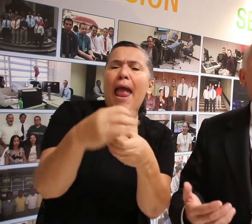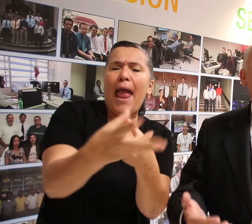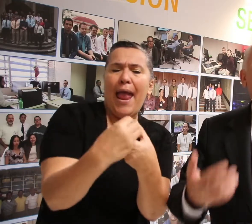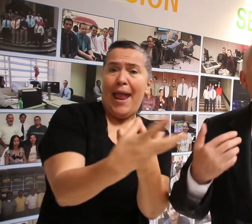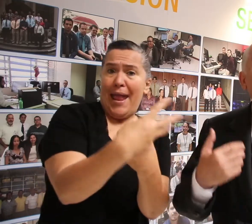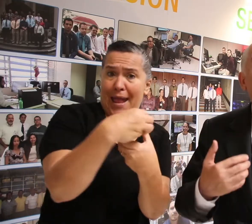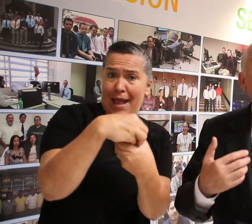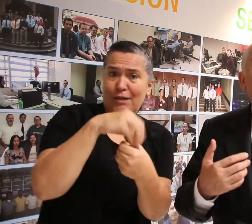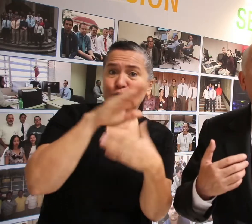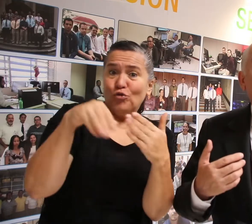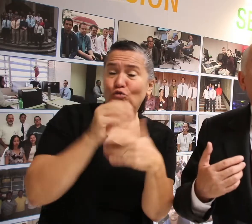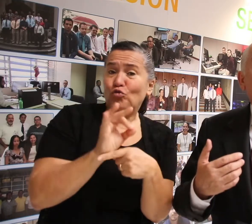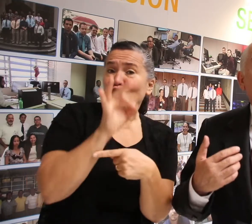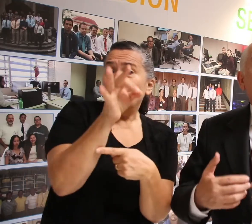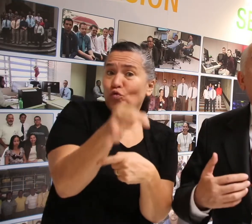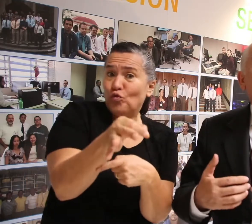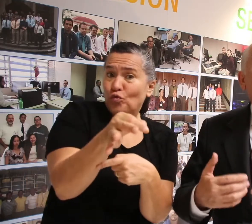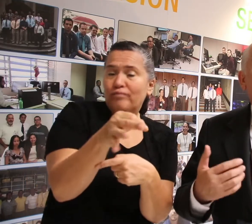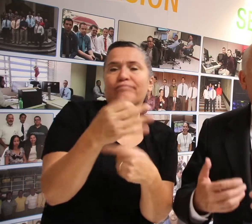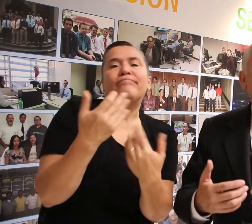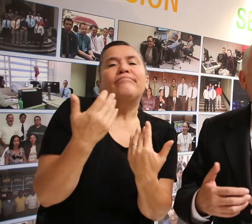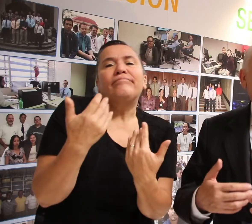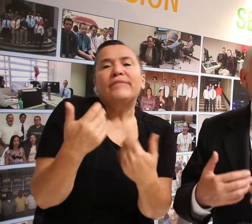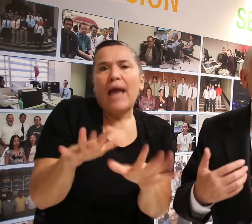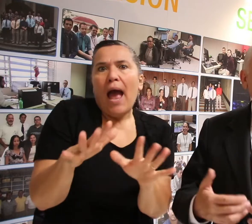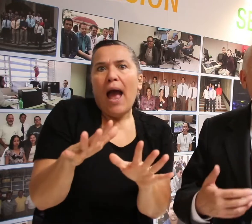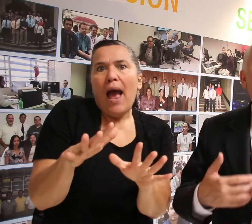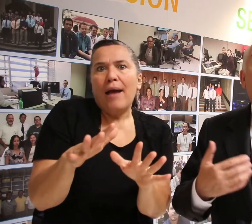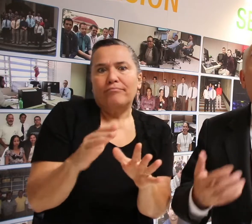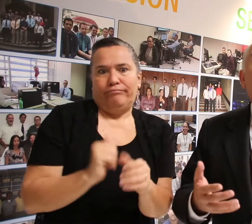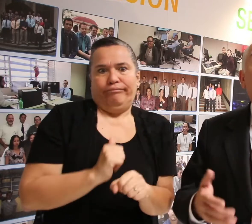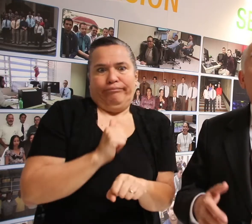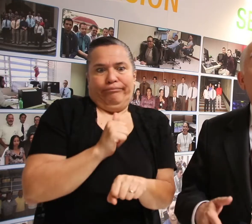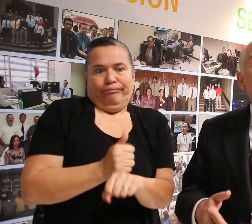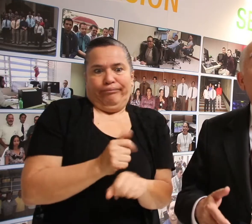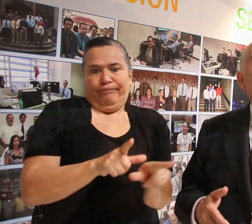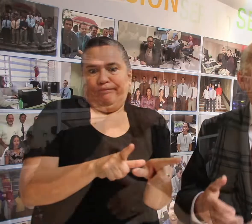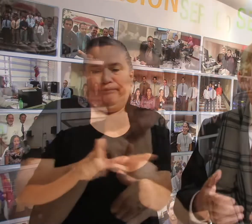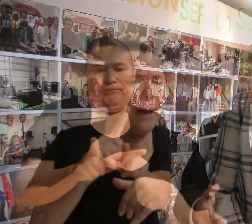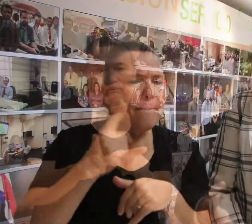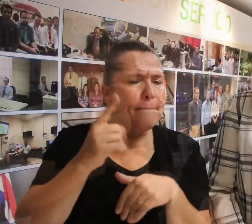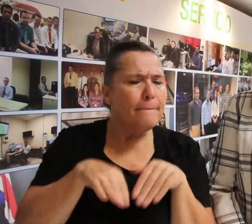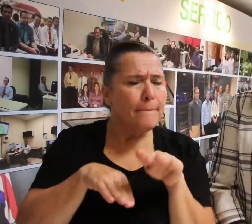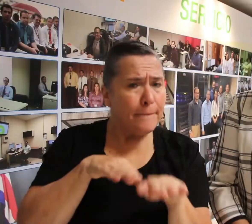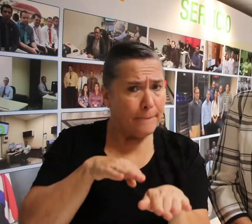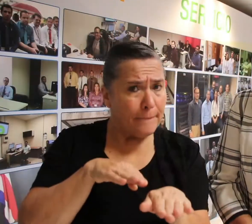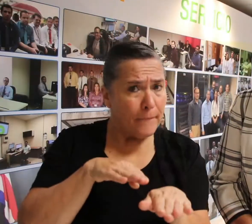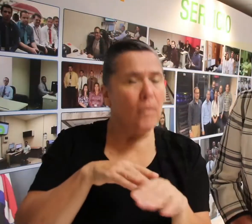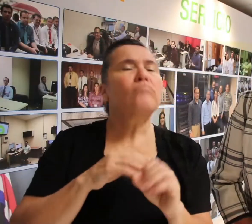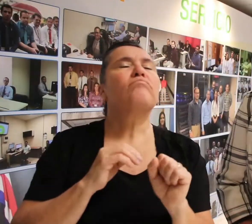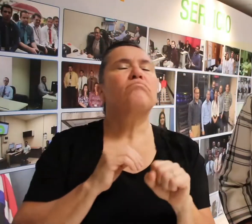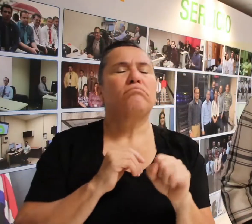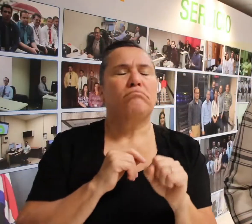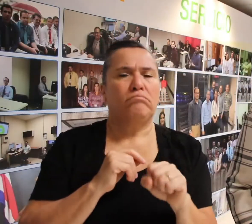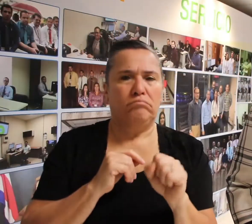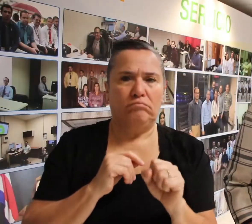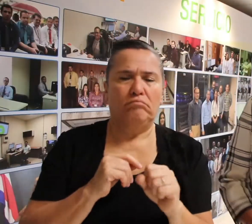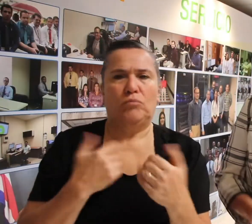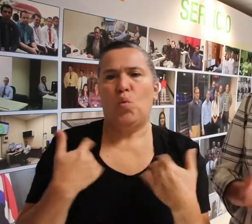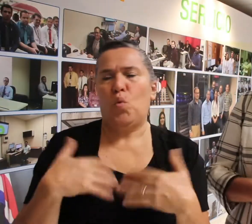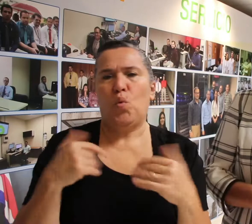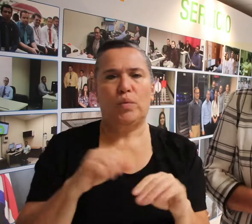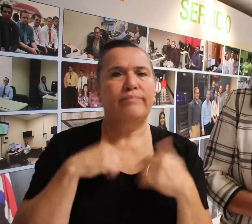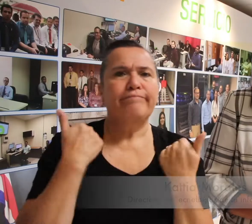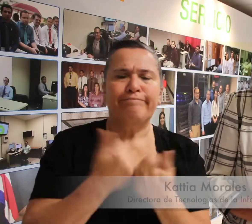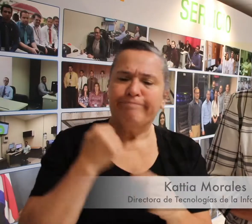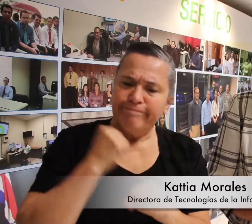todo lo que el futuro ya está poniendo a disposición. La inteligencia artificial ha sido un